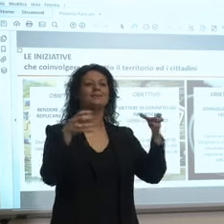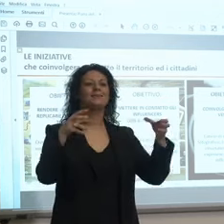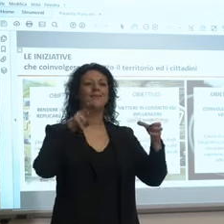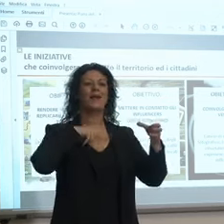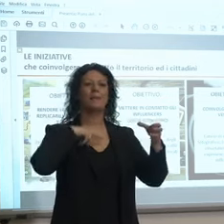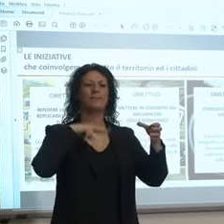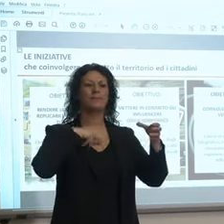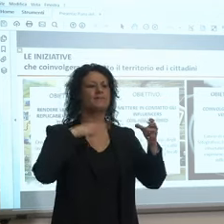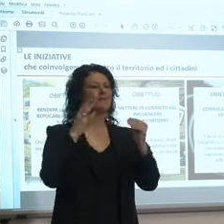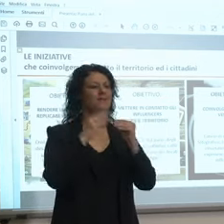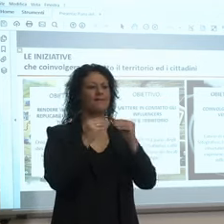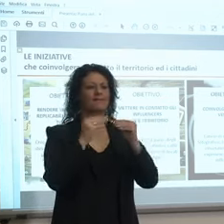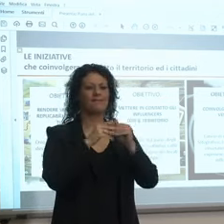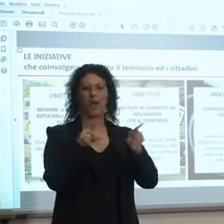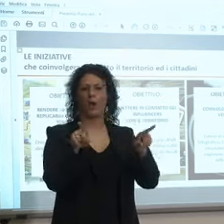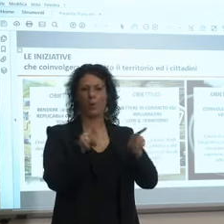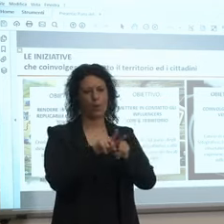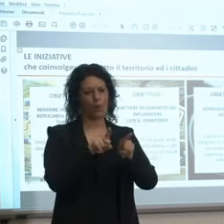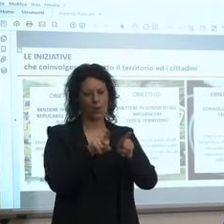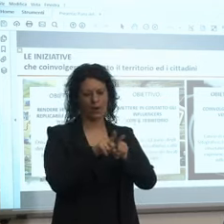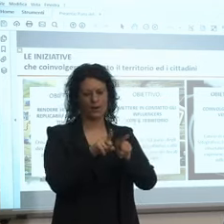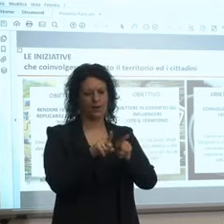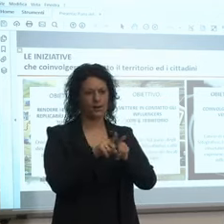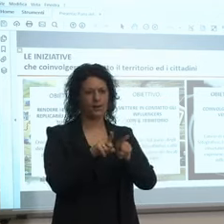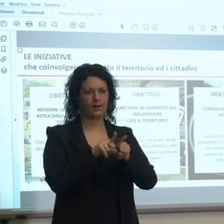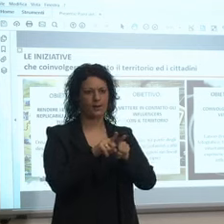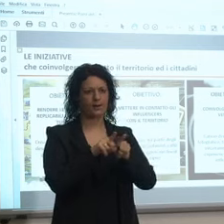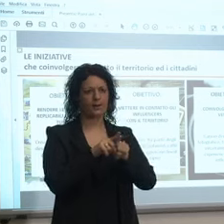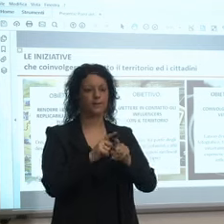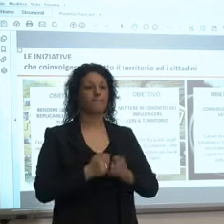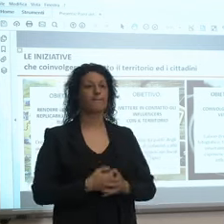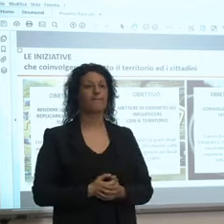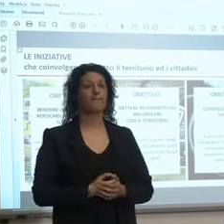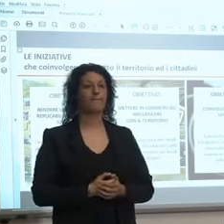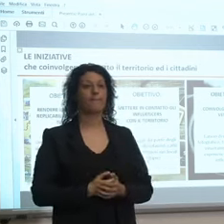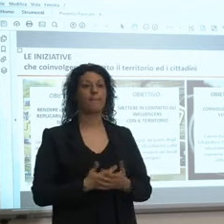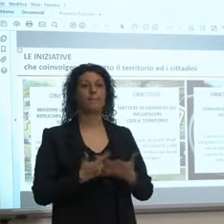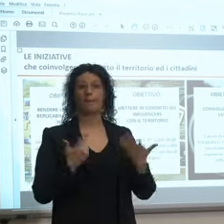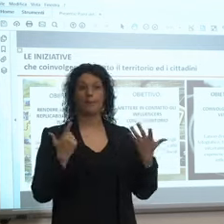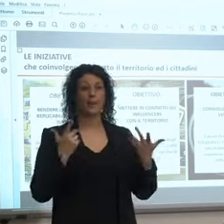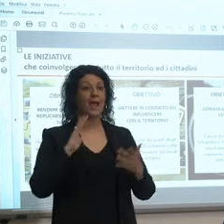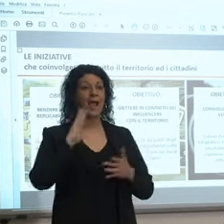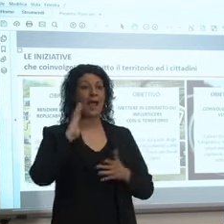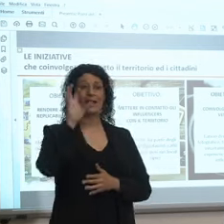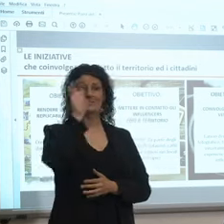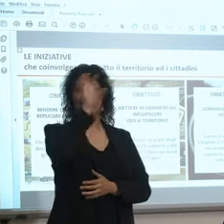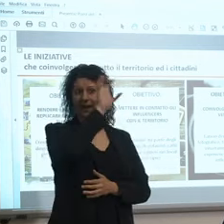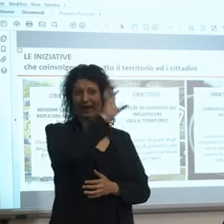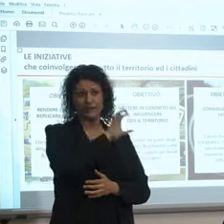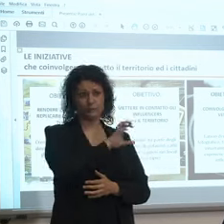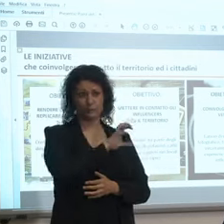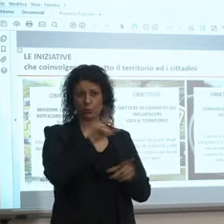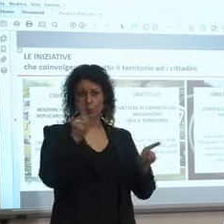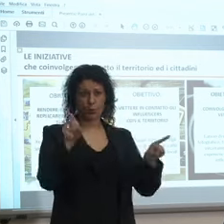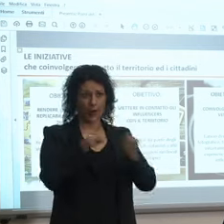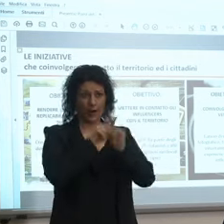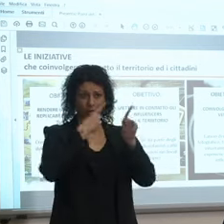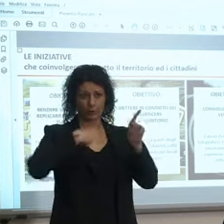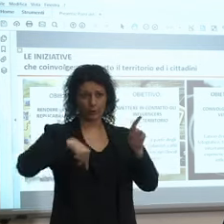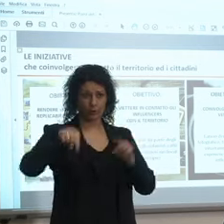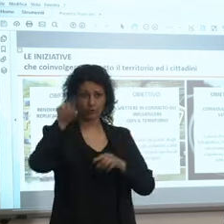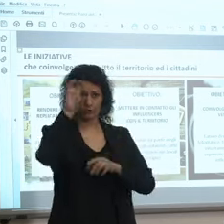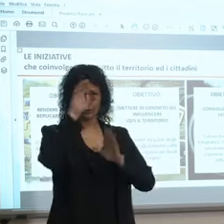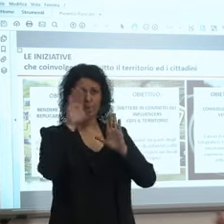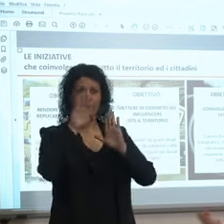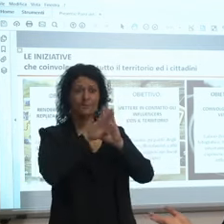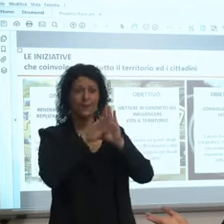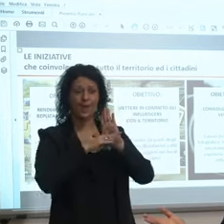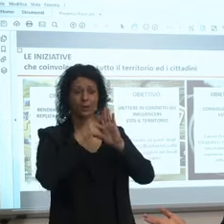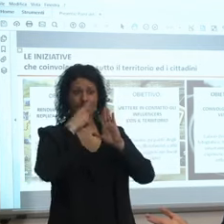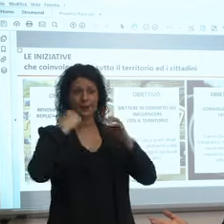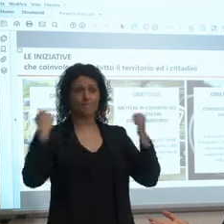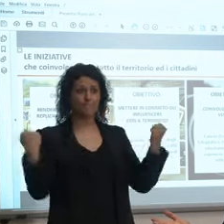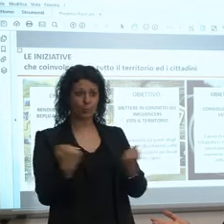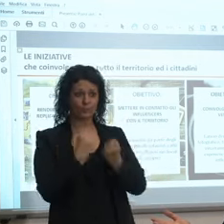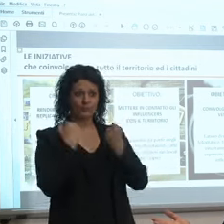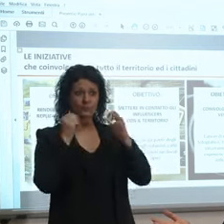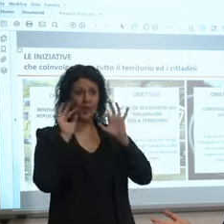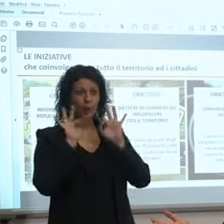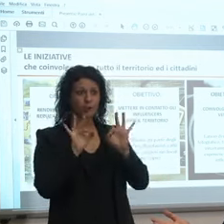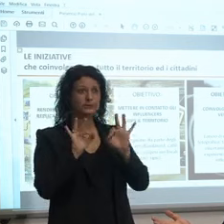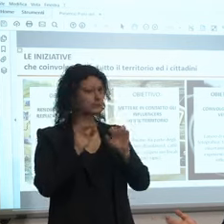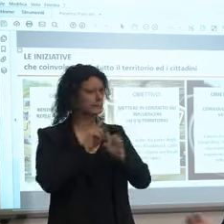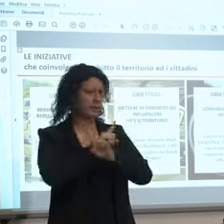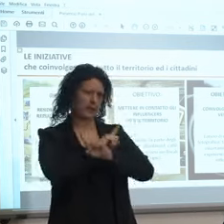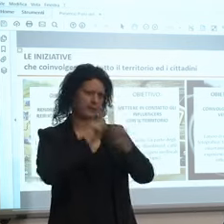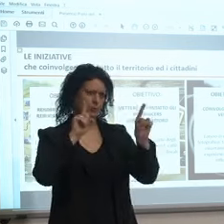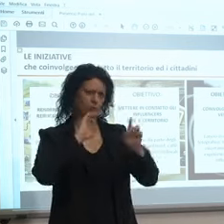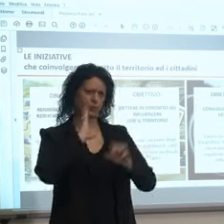'azienda e nessuna regione ha fatto un piano così pragmatico e operativo quasi tutti fanno pubblicità generica questa l voluta fortemente